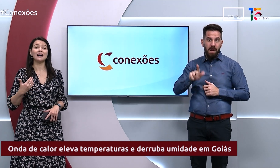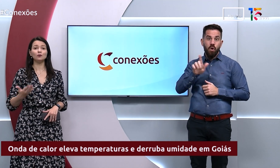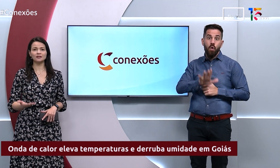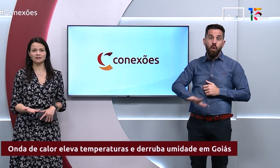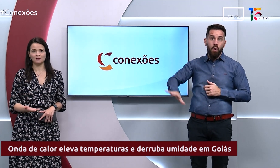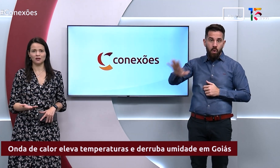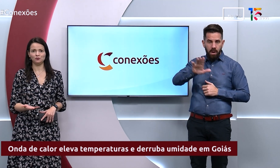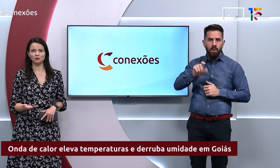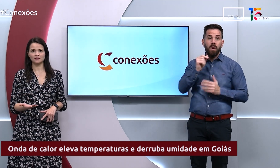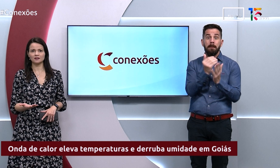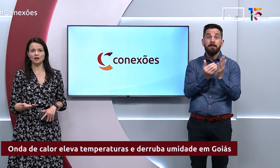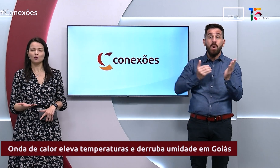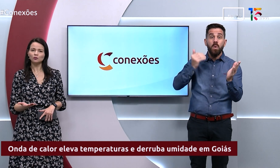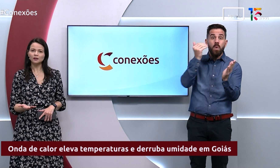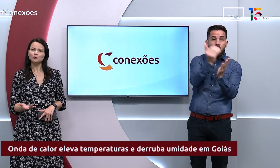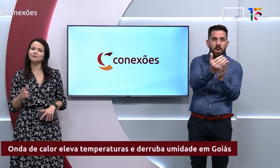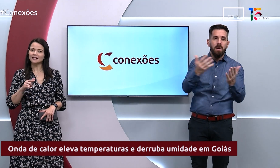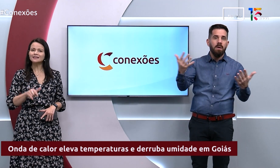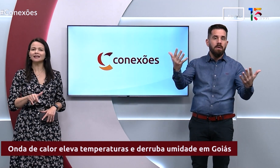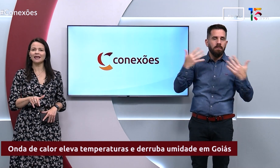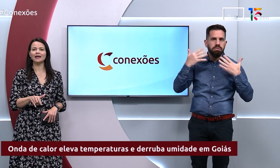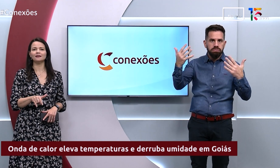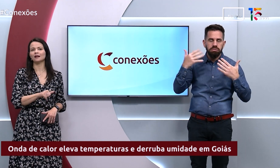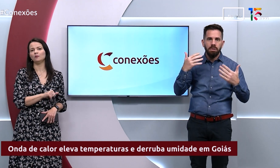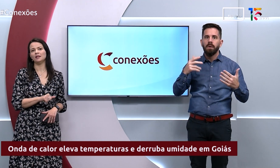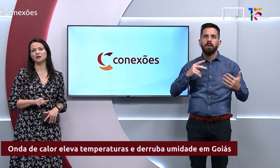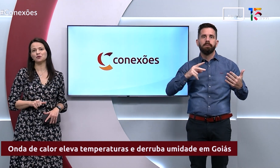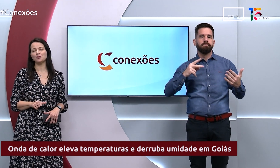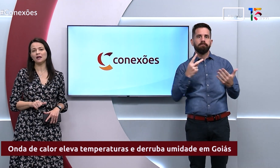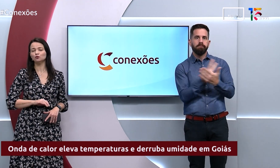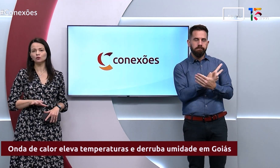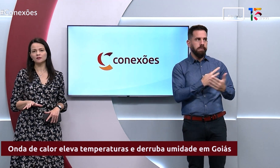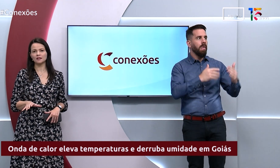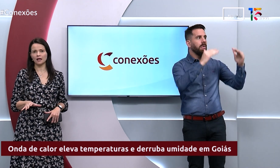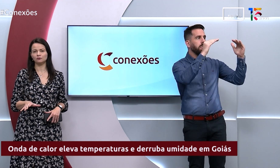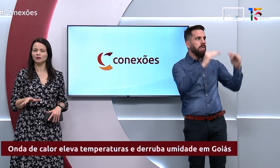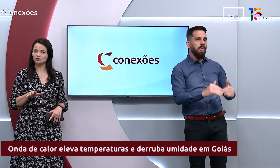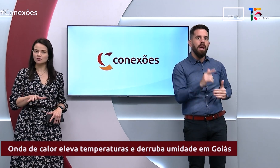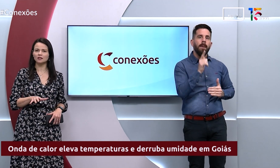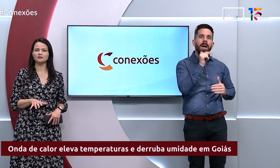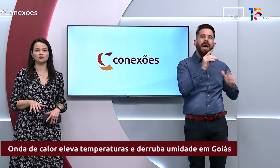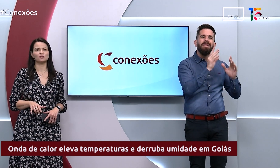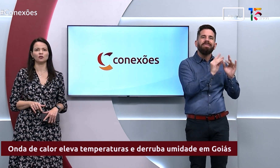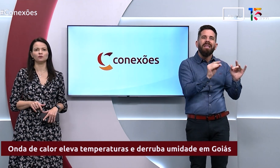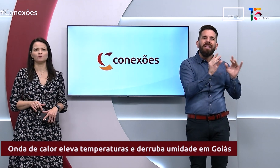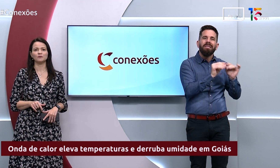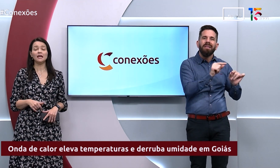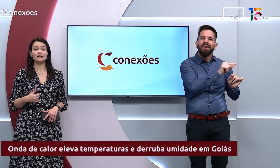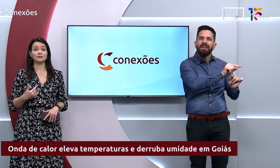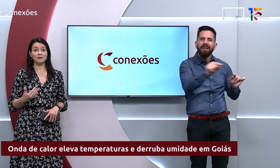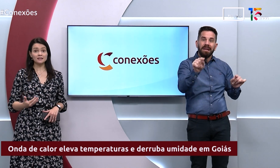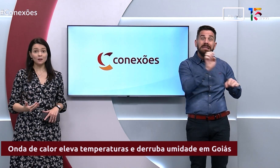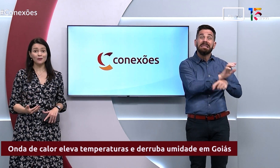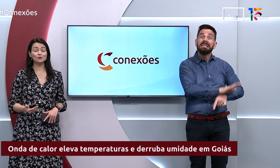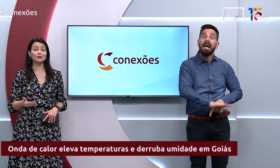as altas temperaturas contribuem para essa queda na umidade do ar em todo o estado, que a gente tem sentido.